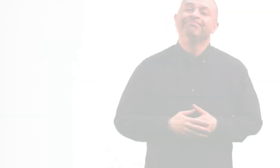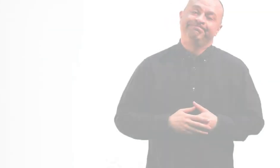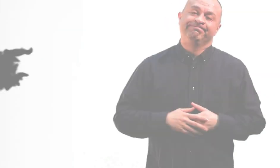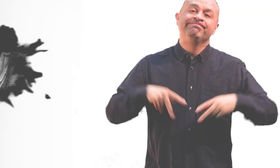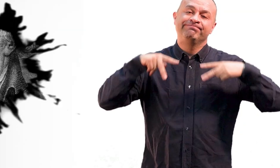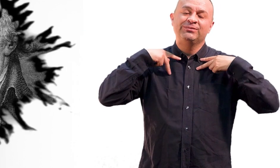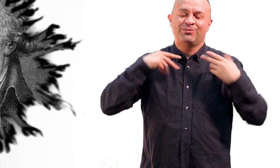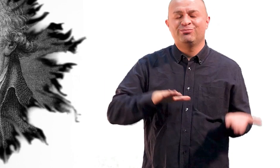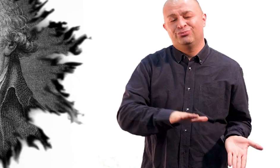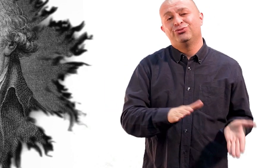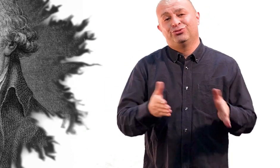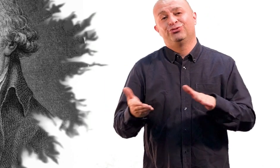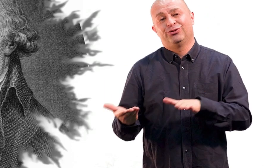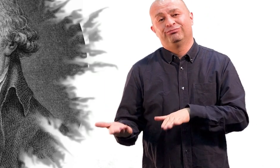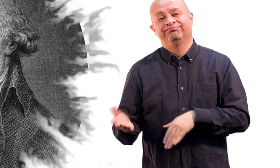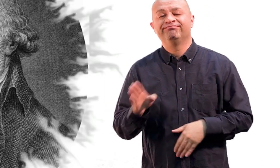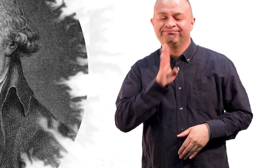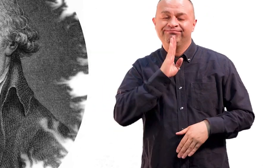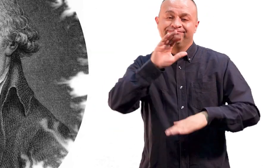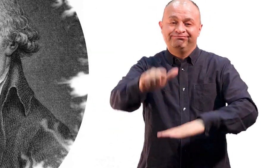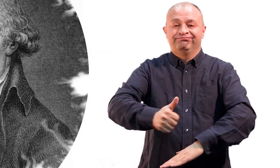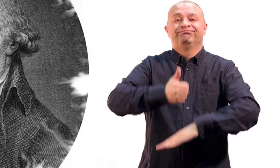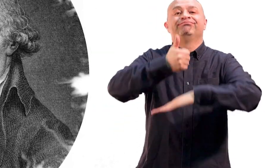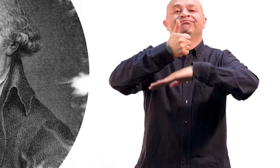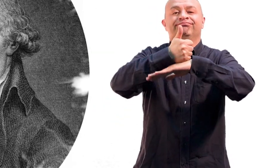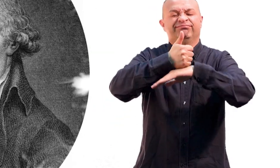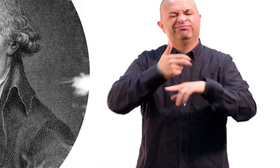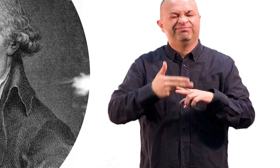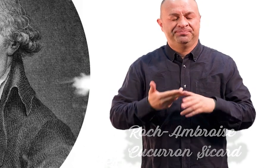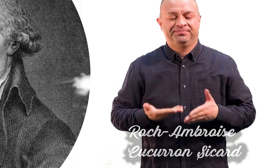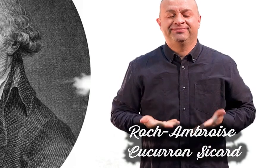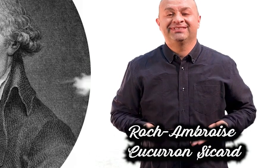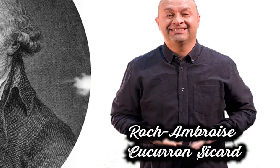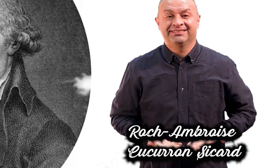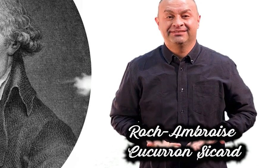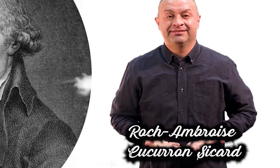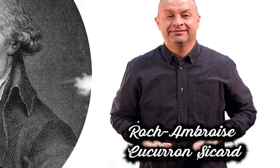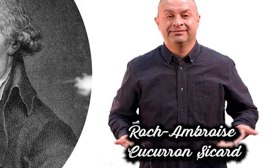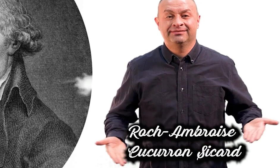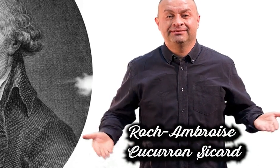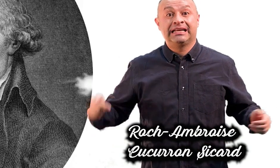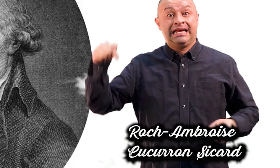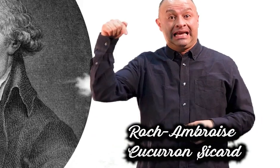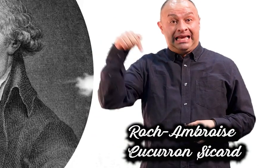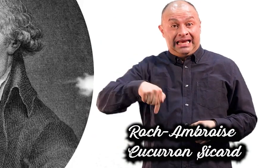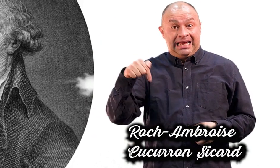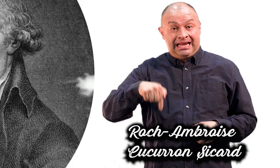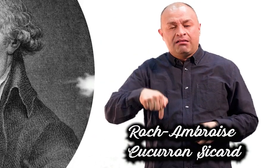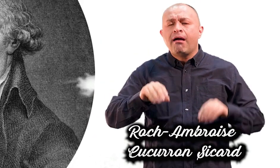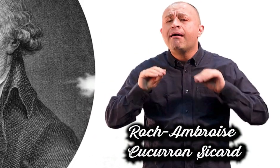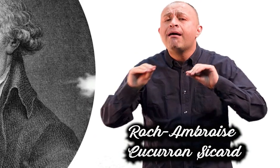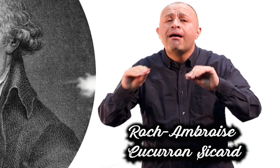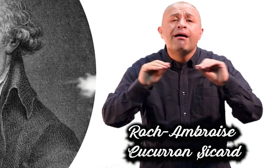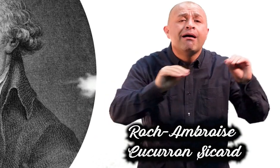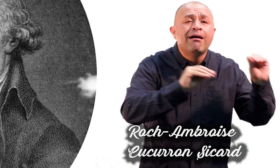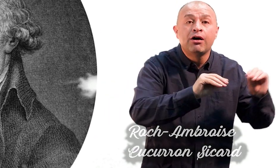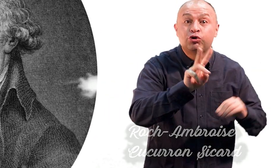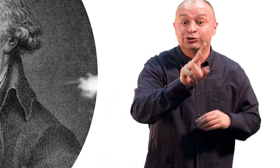Después de morir Lepé, quien asume la dirección del instituto es el señor Sicarda, quien